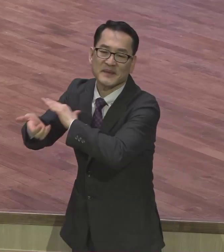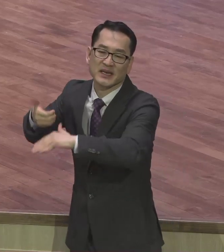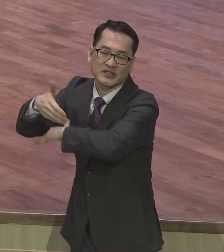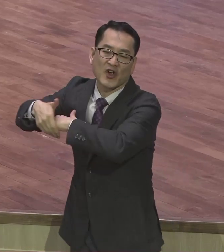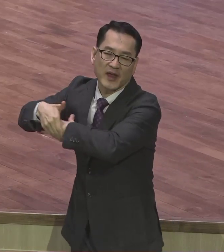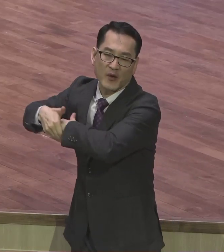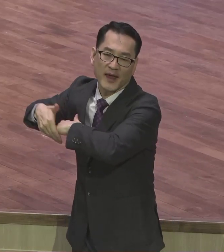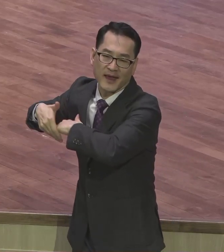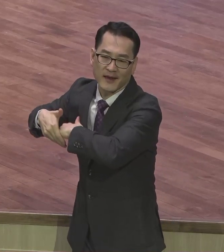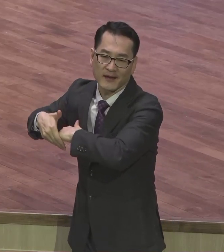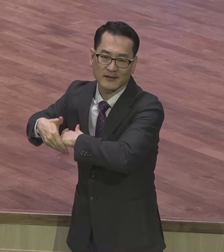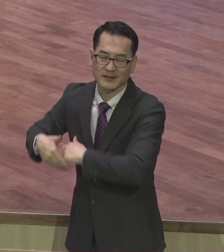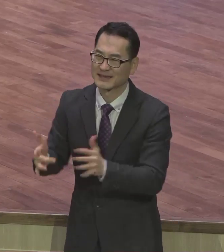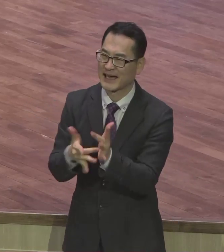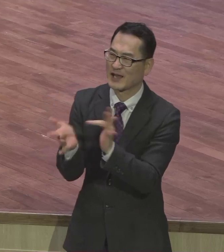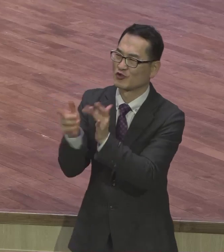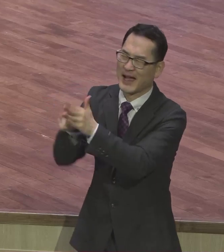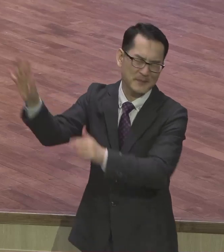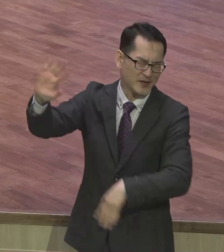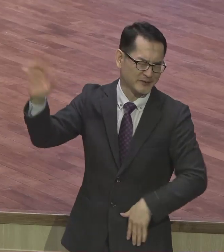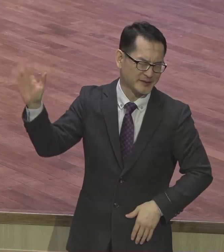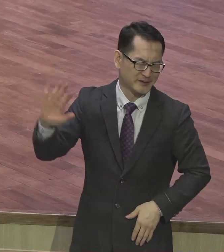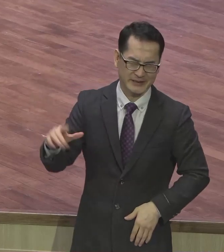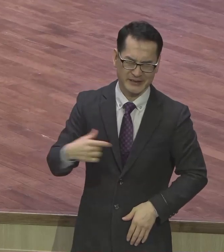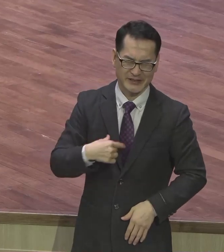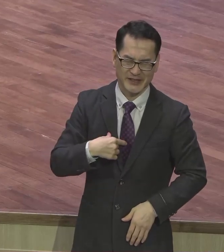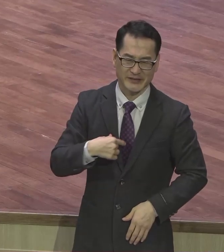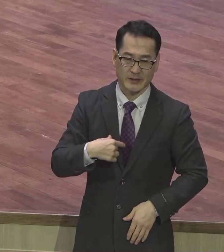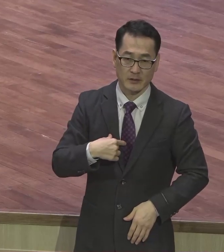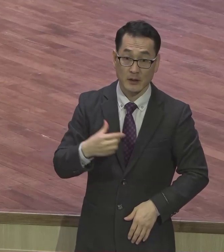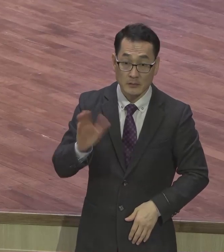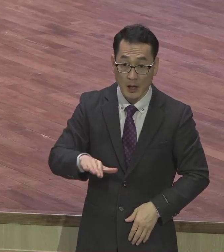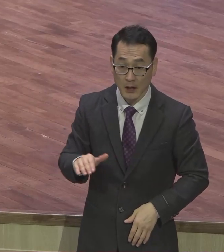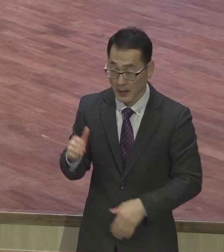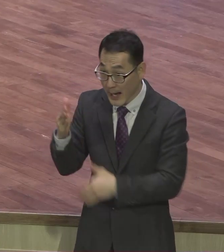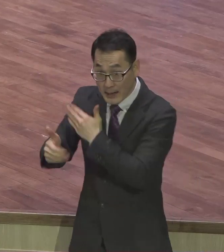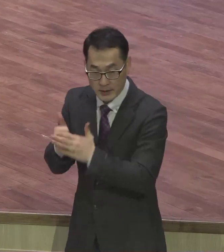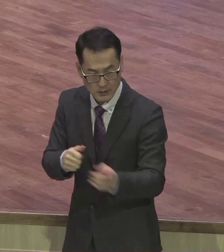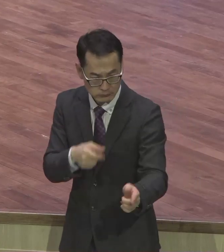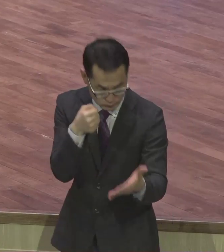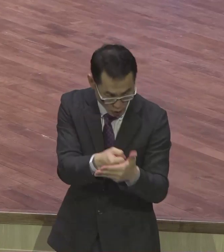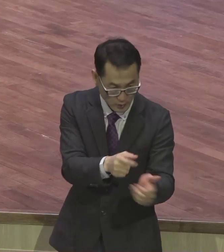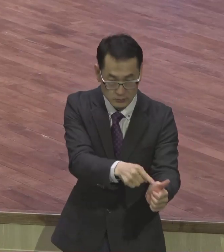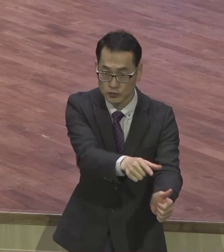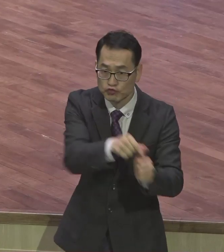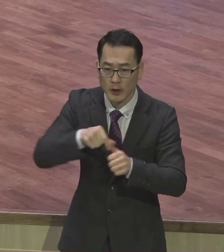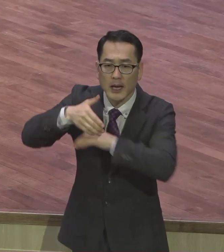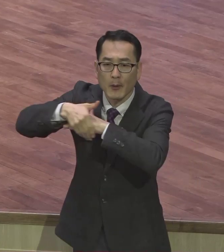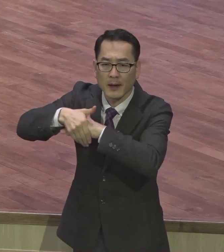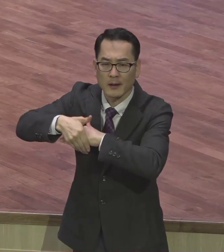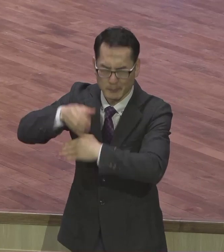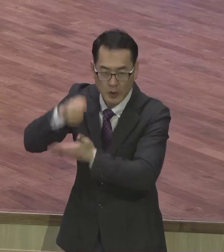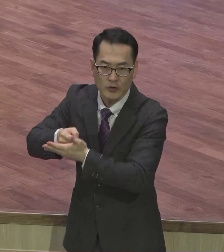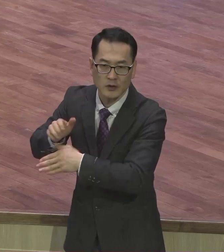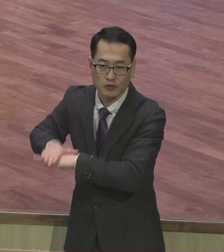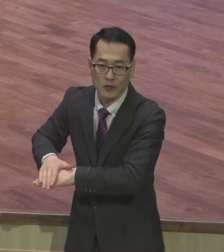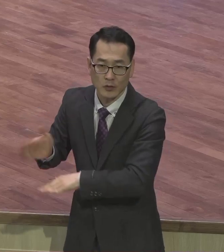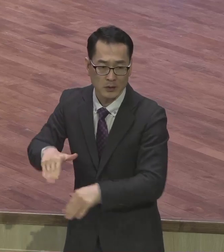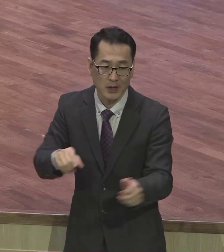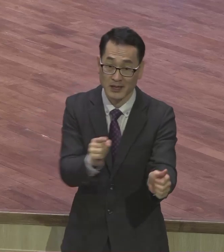나 예수 안 믿겠다. 구원학교로 예정된 사람이 예수를 안 믿고 신앙생활 안 하면 계속 고생해요.